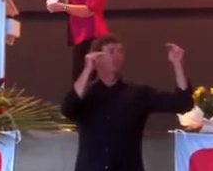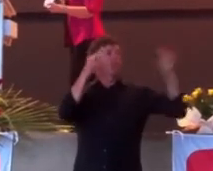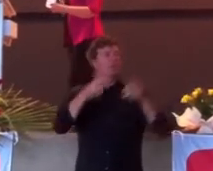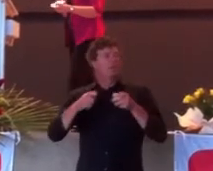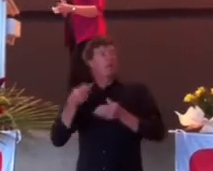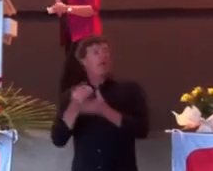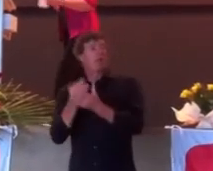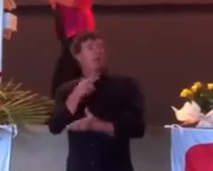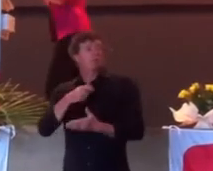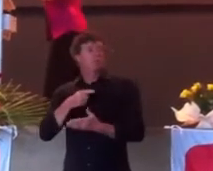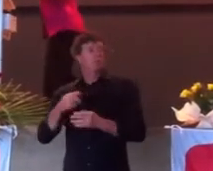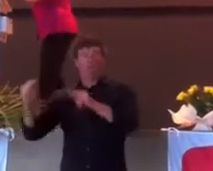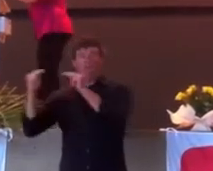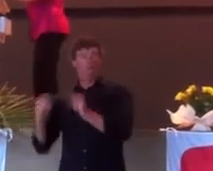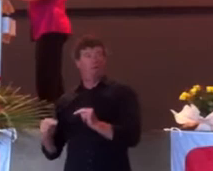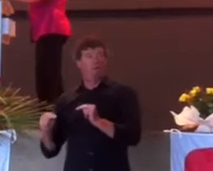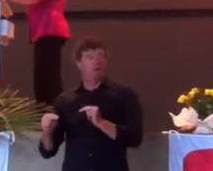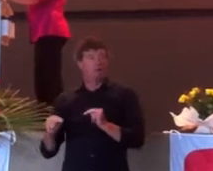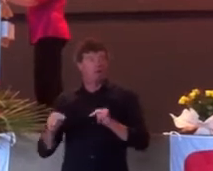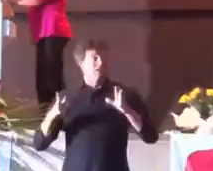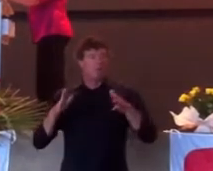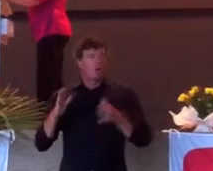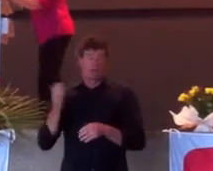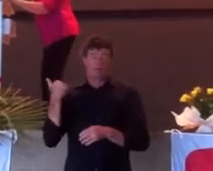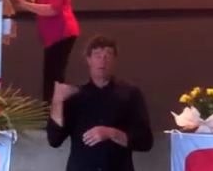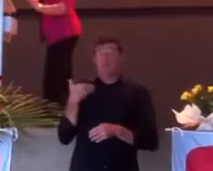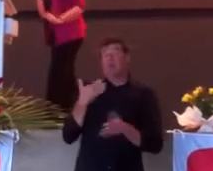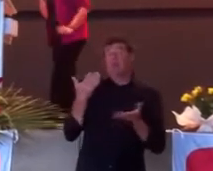? » Alors bon, c un sujet que j'ai un peu révisé ces derniers jours.